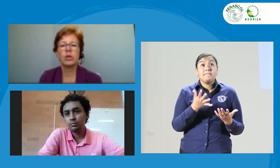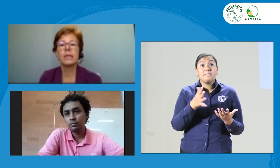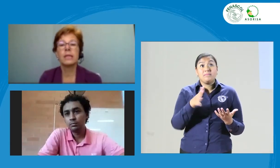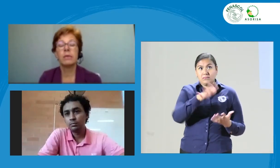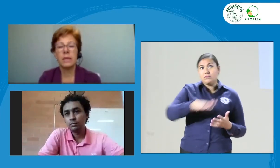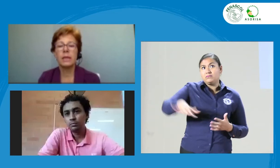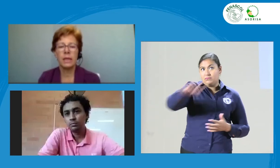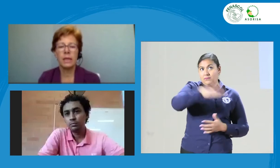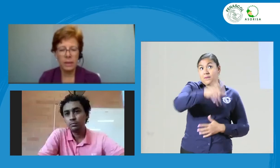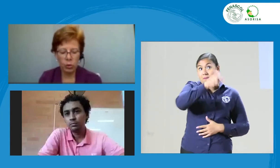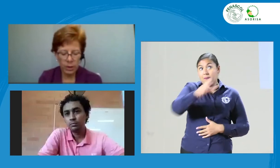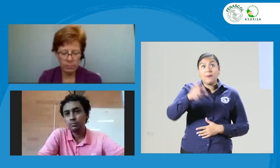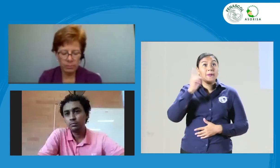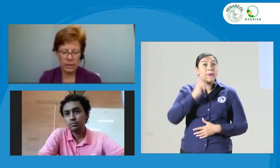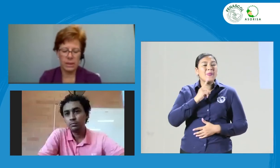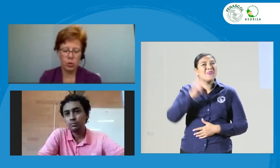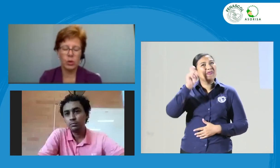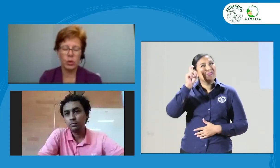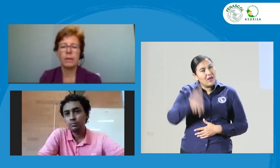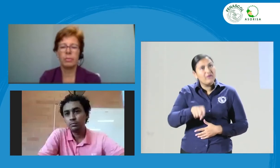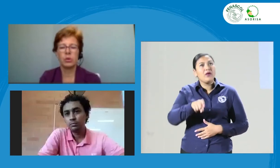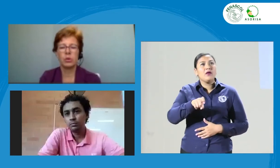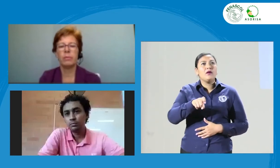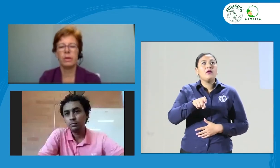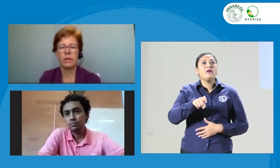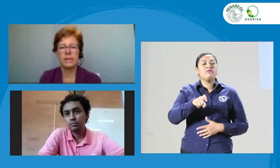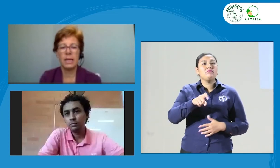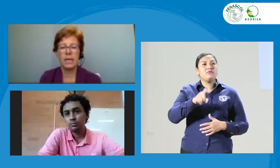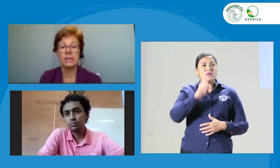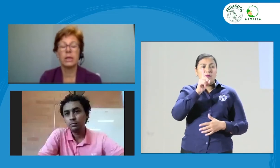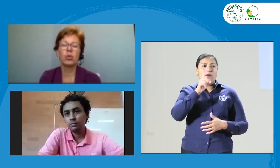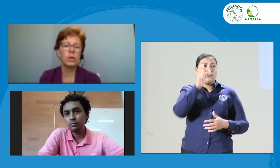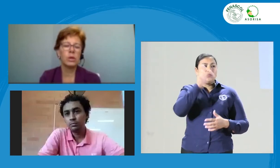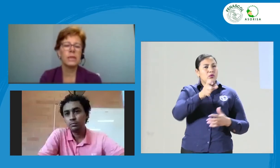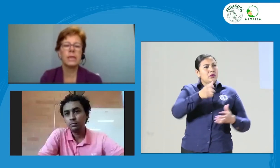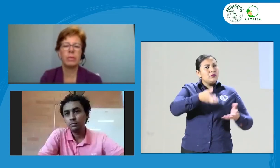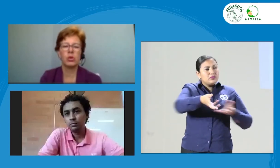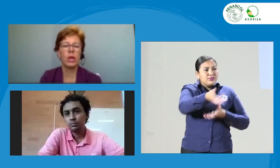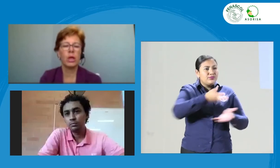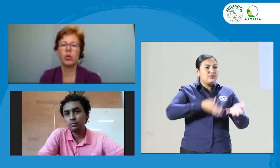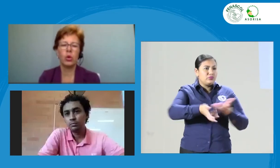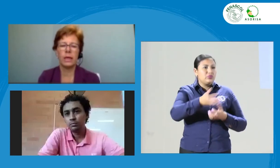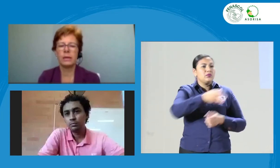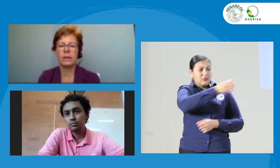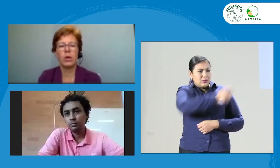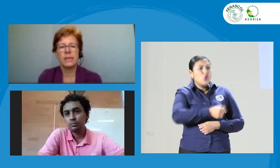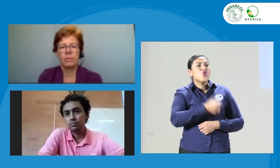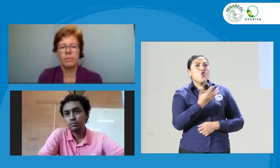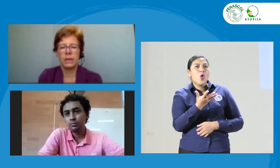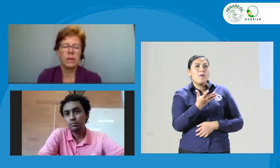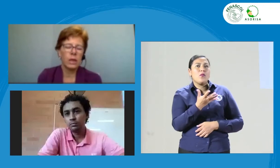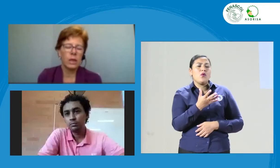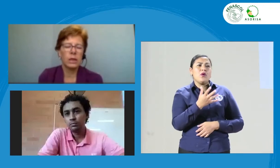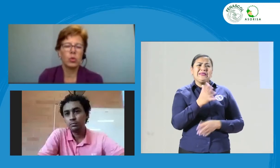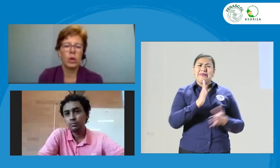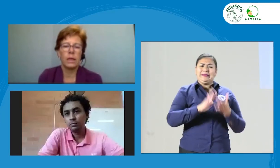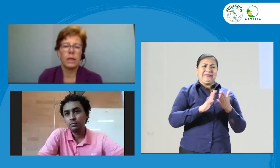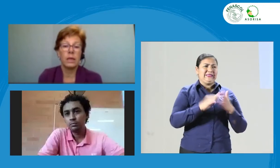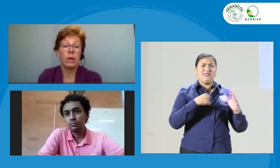como personas otras deberían darle retroalimentación a esa persona en primera instancia. Tú dices, la persona no la acepta, tiene una actitud